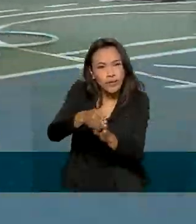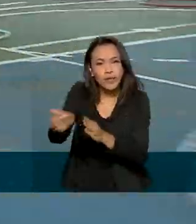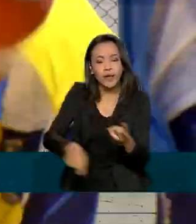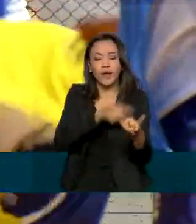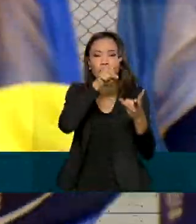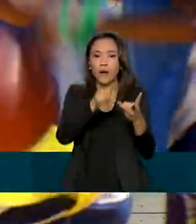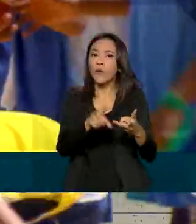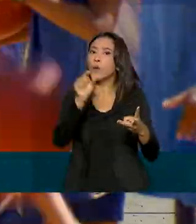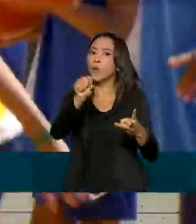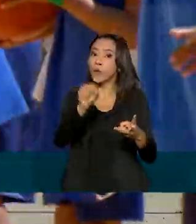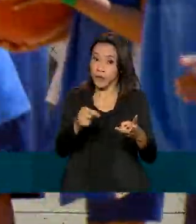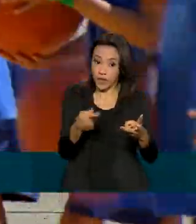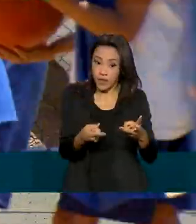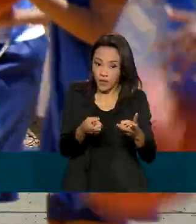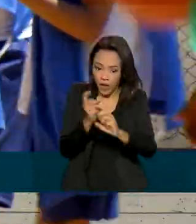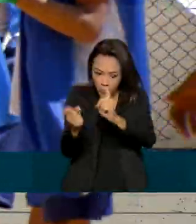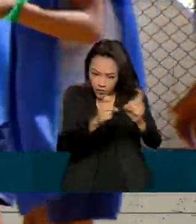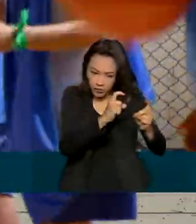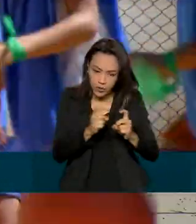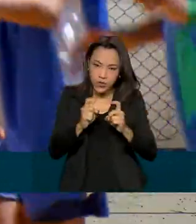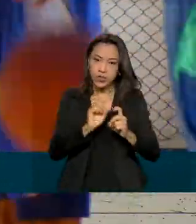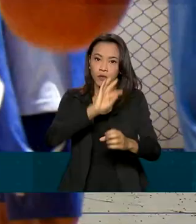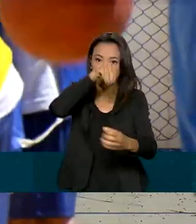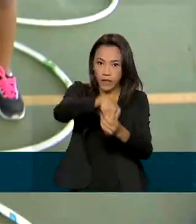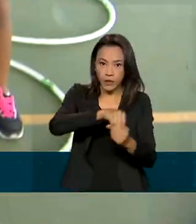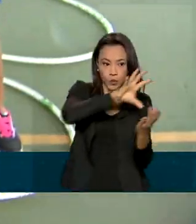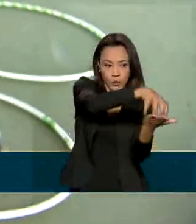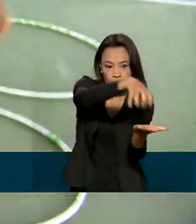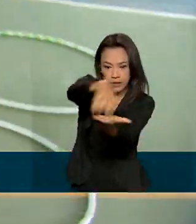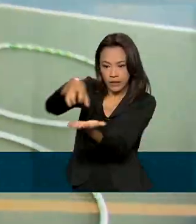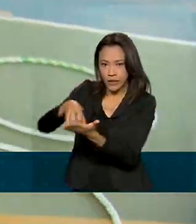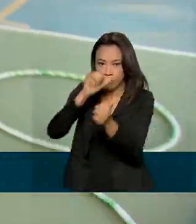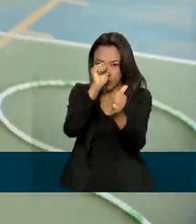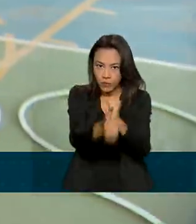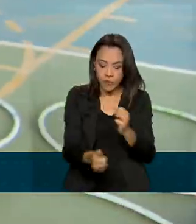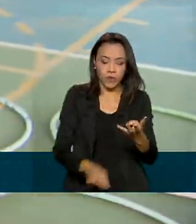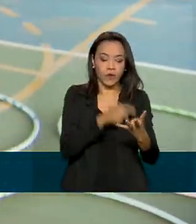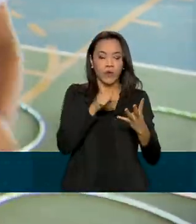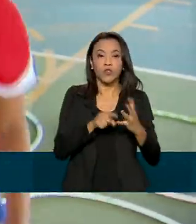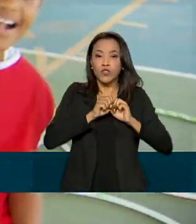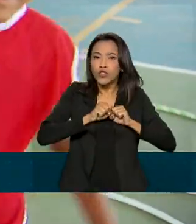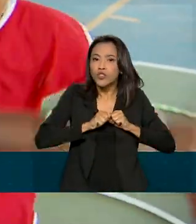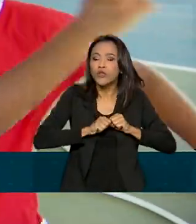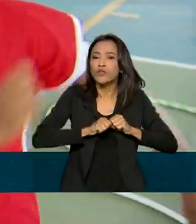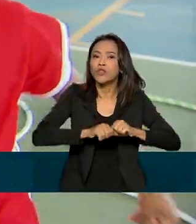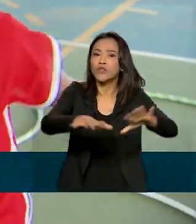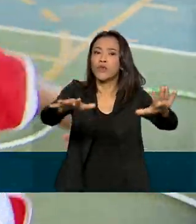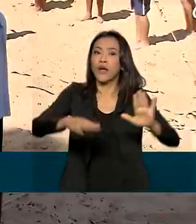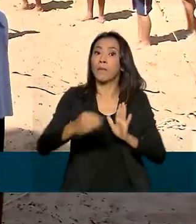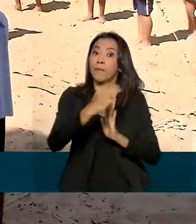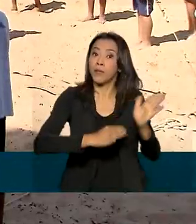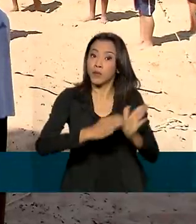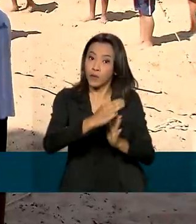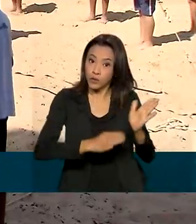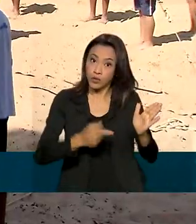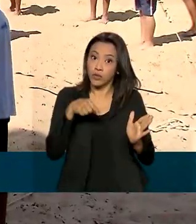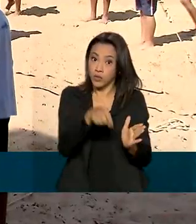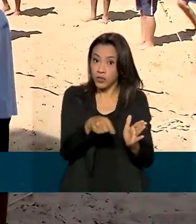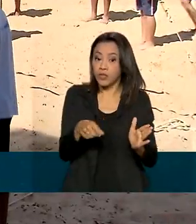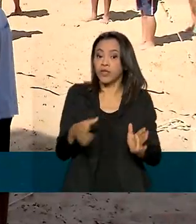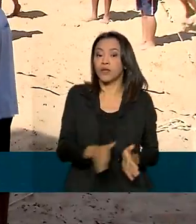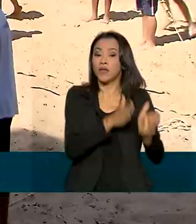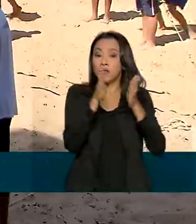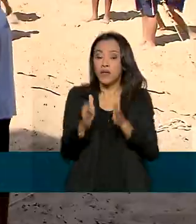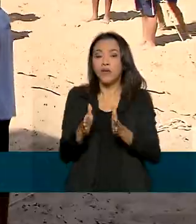implementação do sistema de gestão nos centros esportivos, disseminação das metodologias de atletas olímpicos e criação de uma